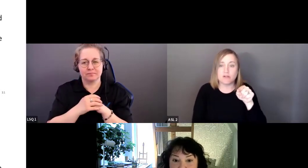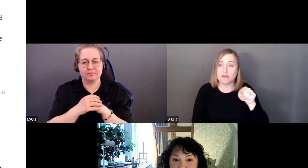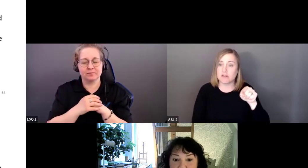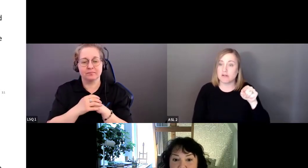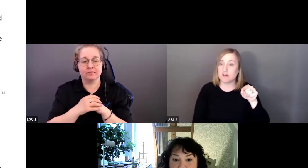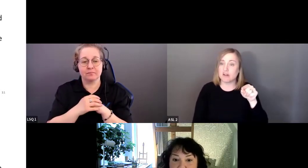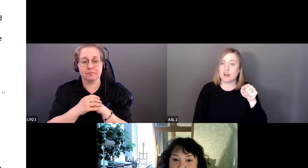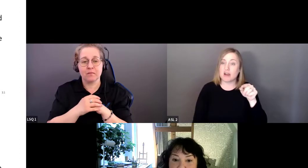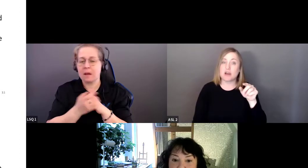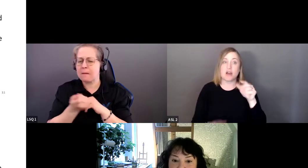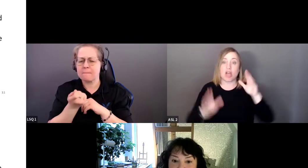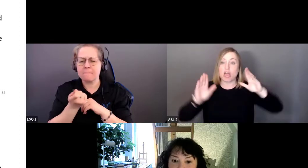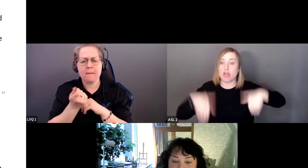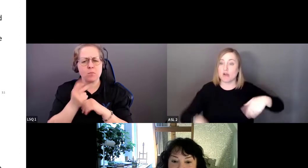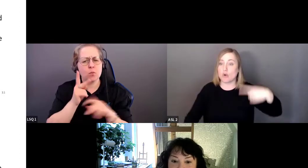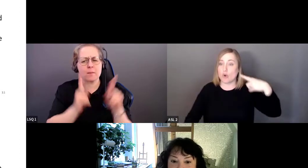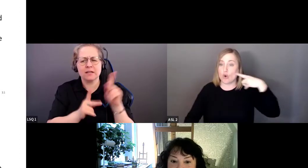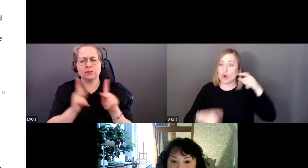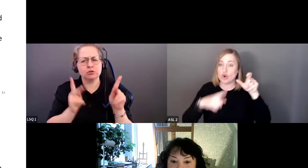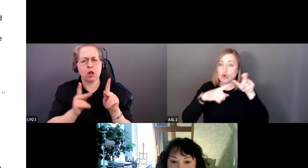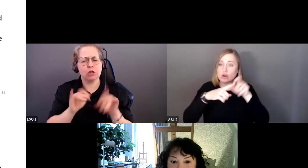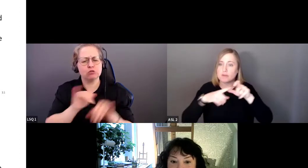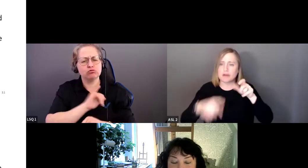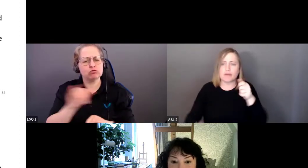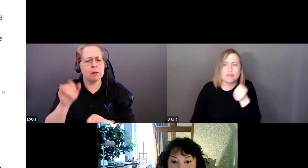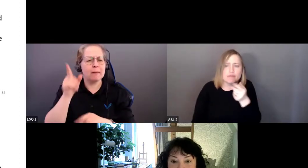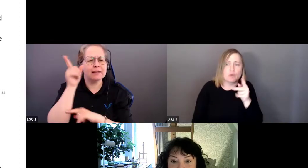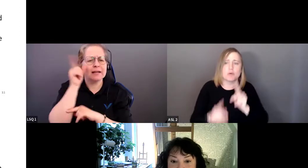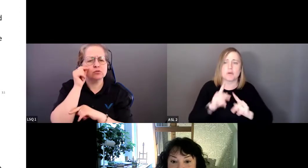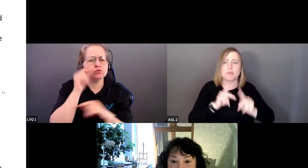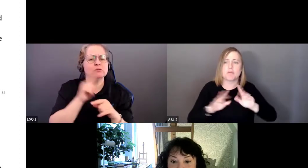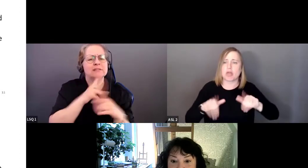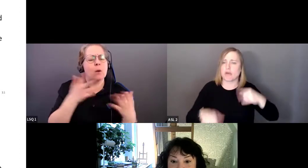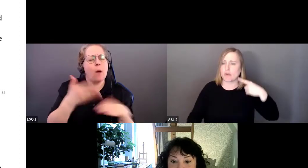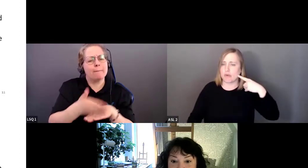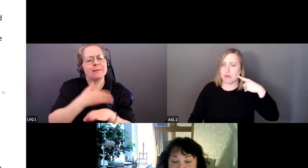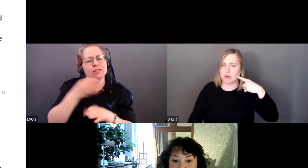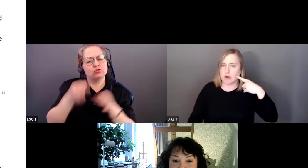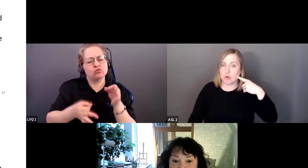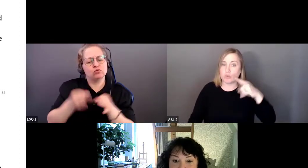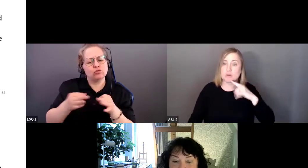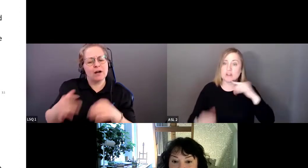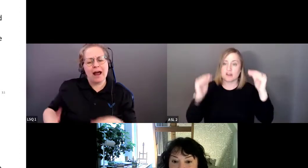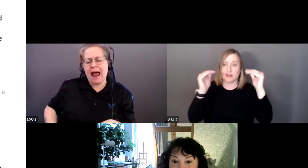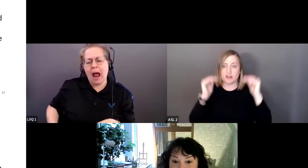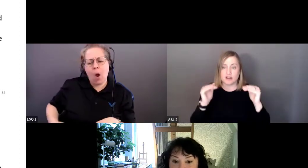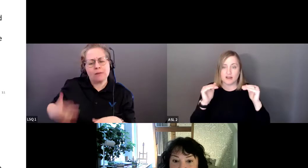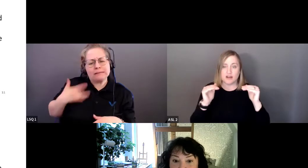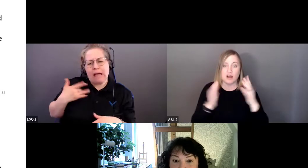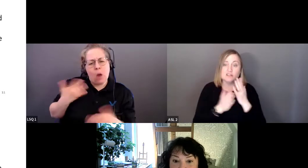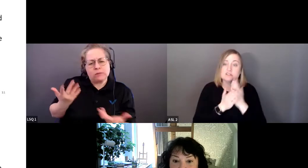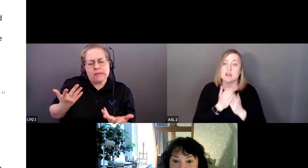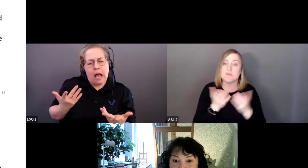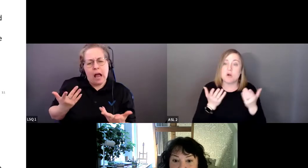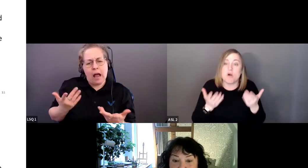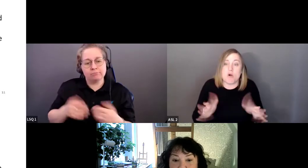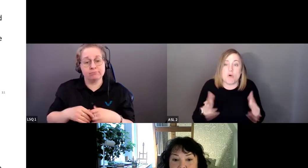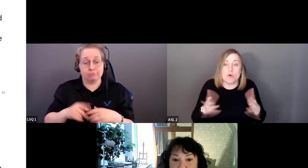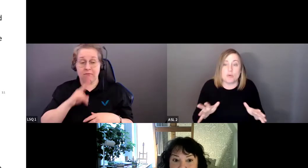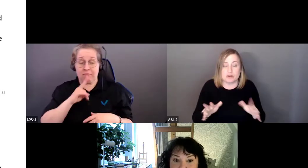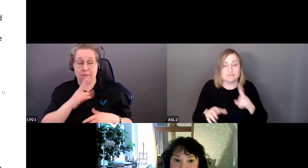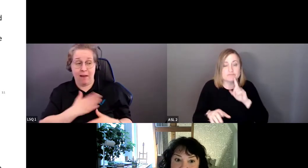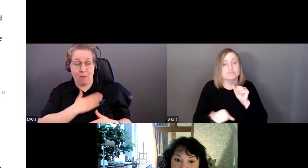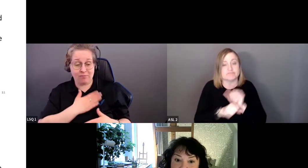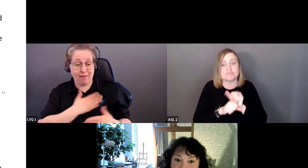Très peu de personnes n'ont jamais entendu parler de préjugés inconscients. Je suis très heureuse